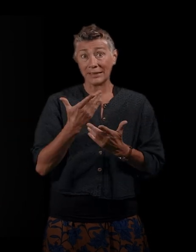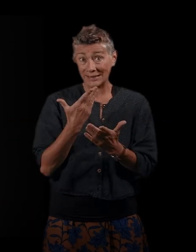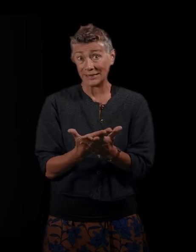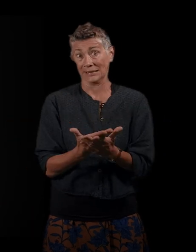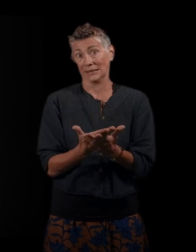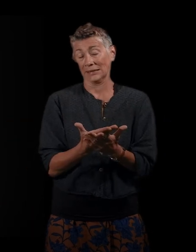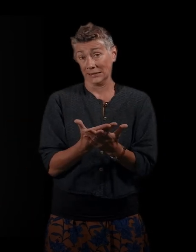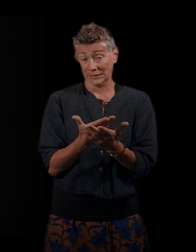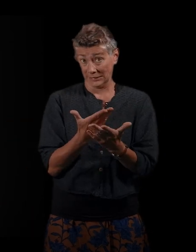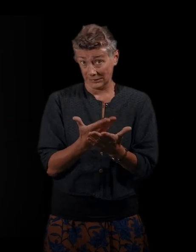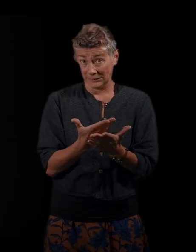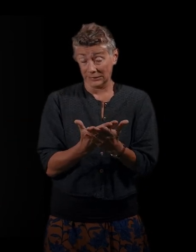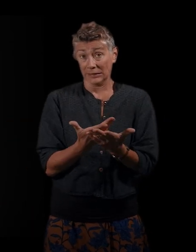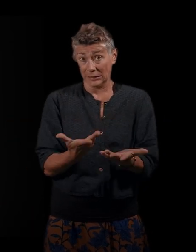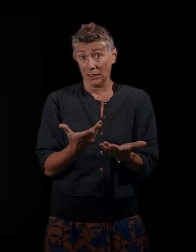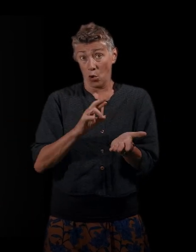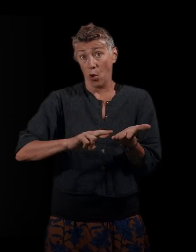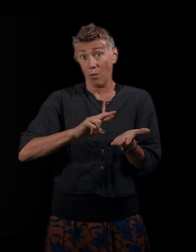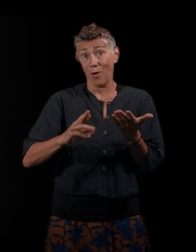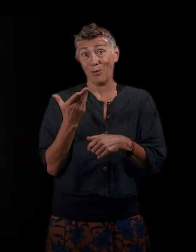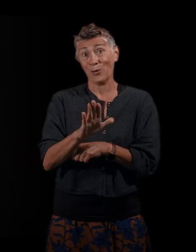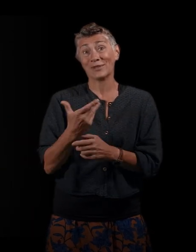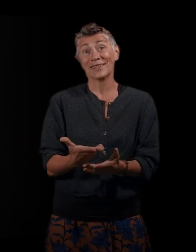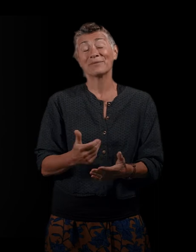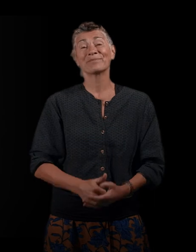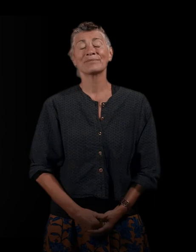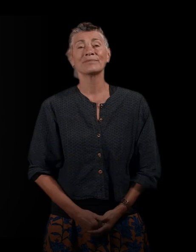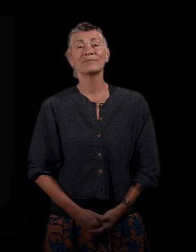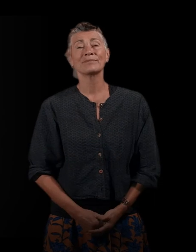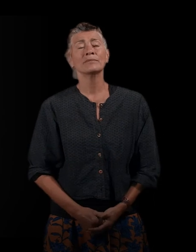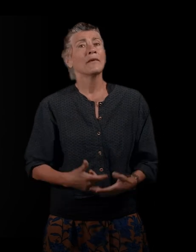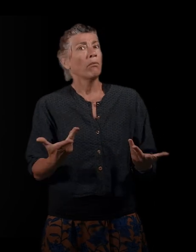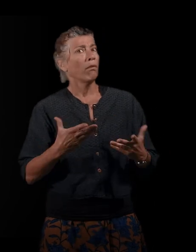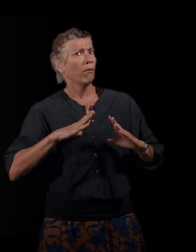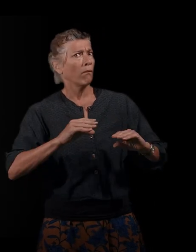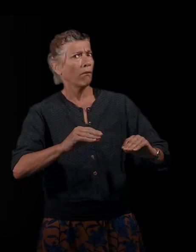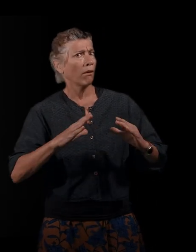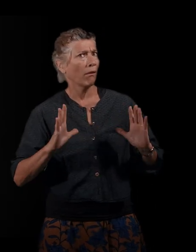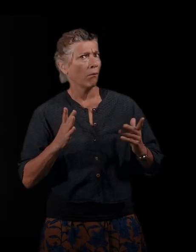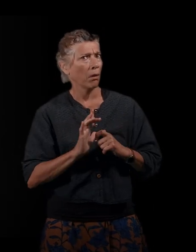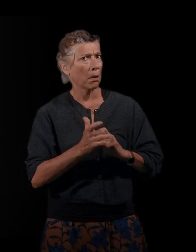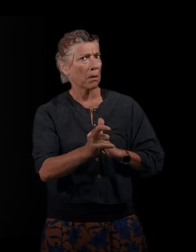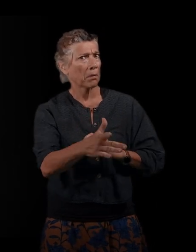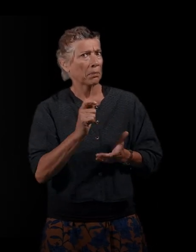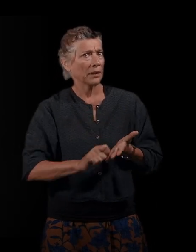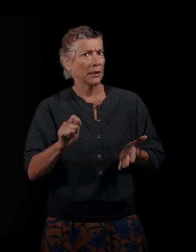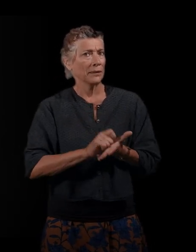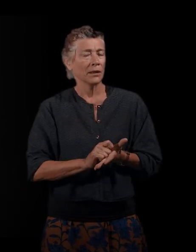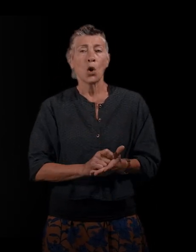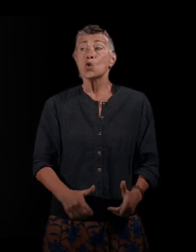montrer le roman, je crois. Et concrètement, comment vous avez procédé pour écrire ? Alors là, c'est hyper compliqué. Je ne sais pas du tout. Je crois que